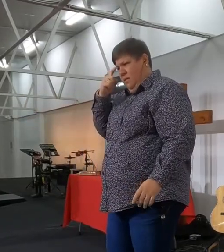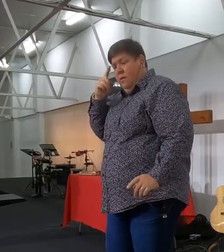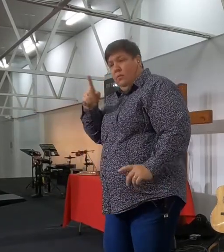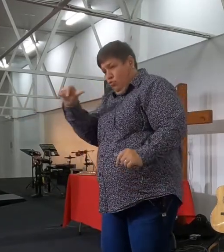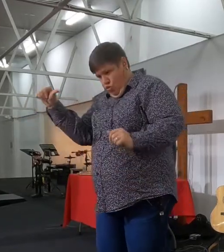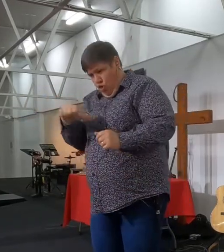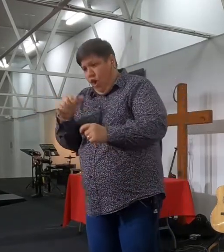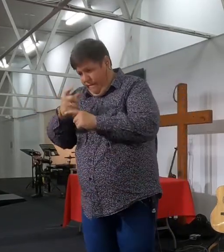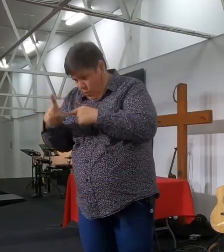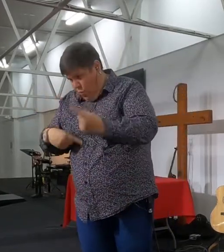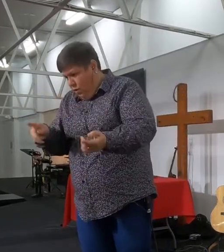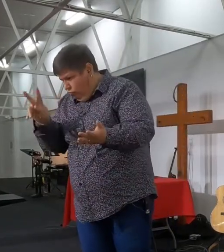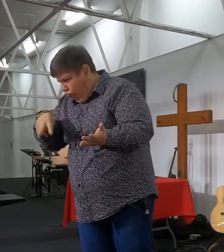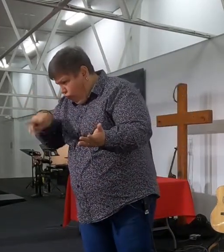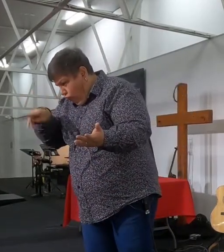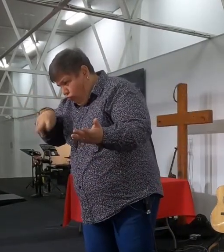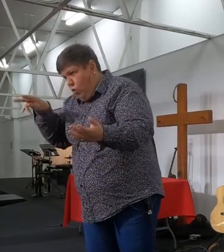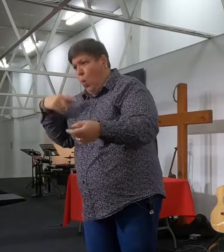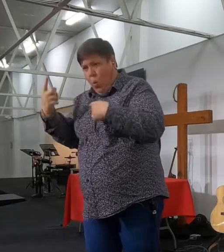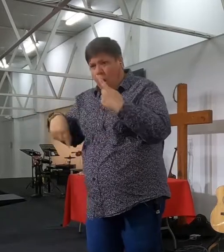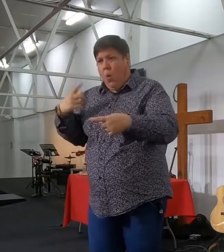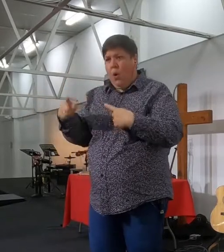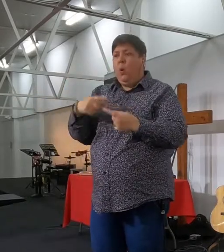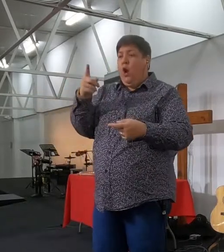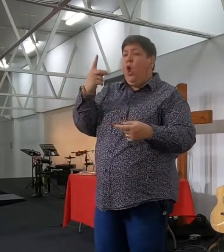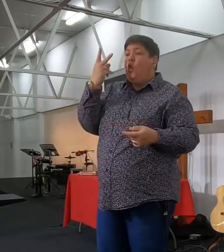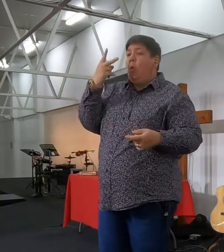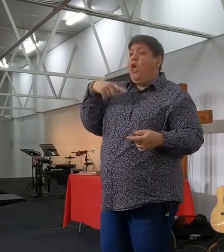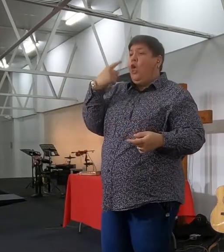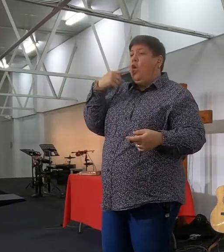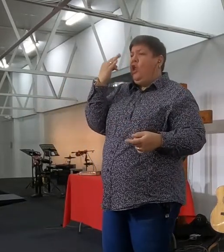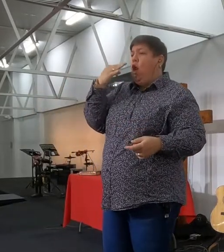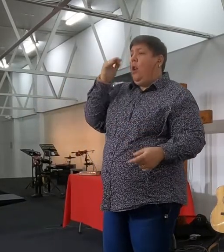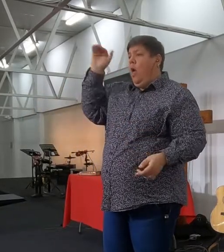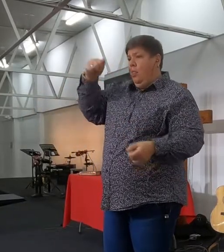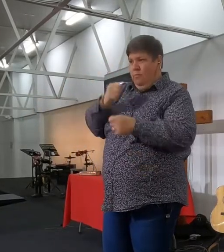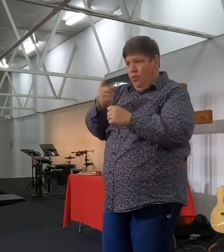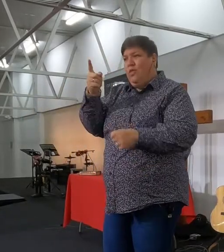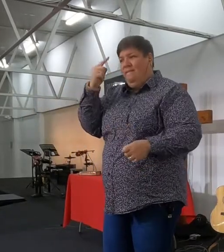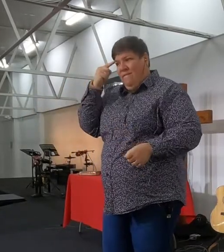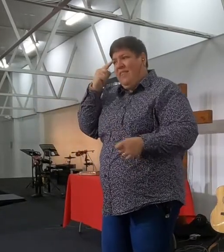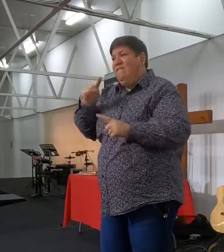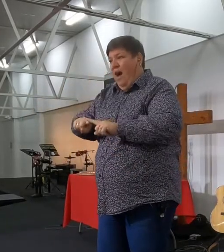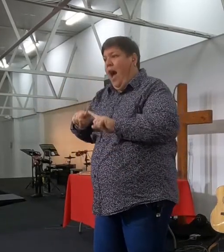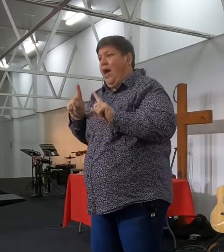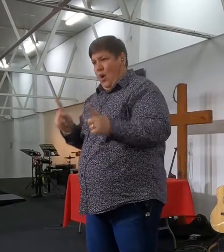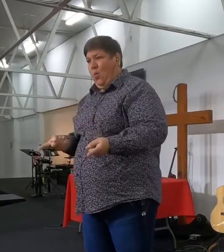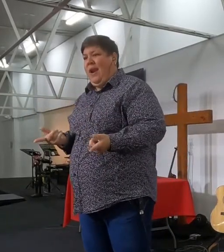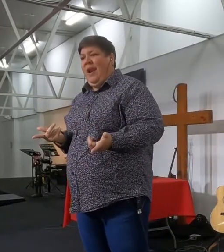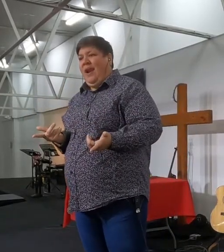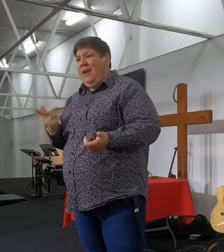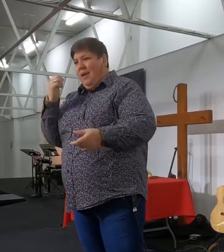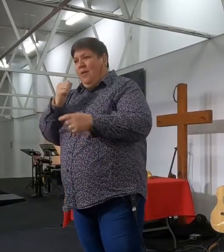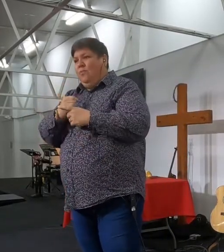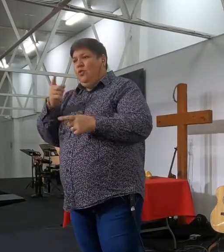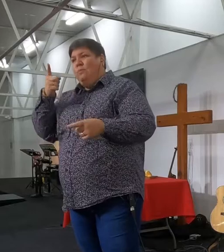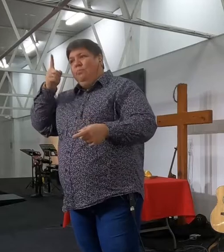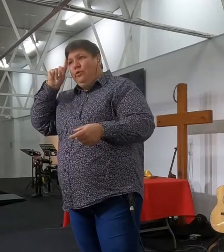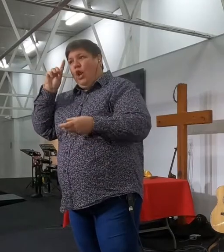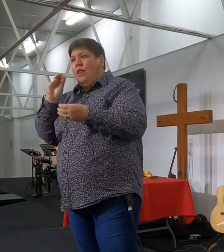ek gaan nie dat informatie, 2, 3 ure later kan onthou, as ek nie doelbewusse besluit geneem het, en goed in my leven in plek gesit het, om dit te